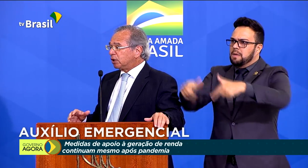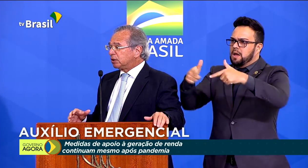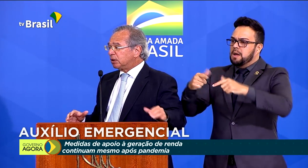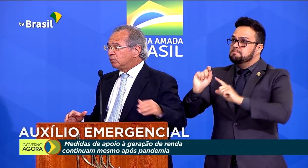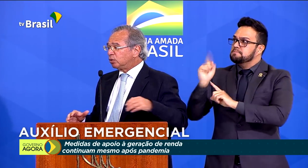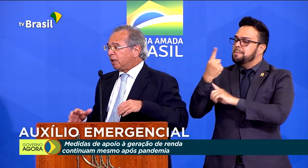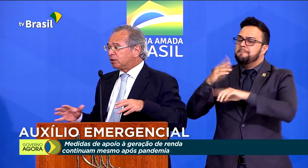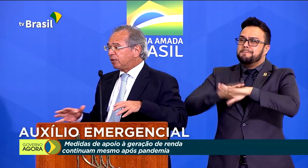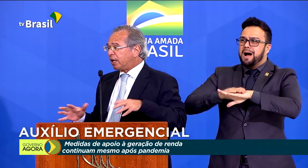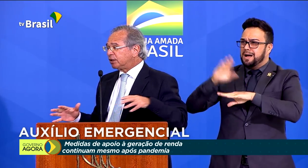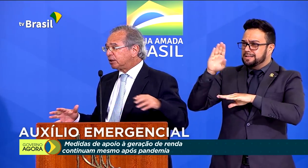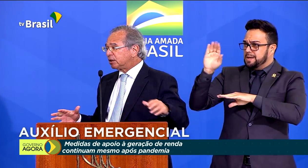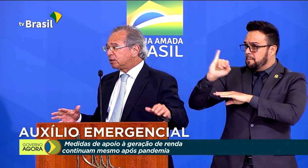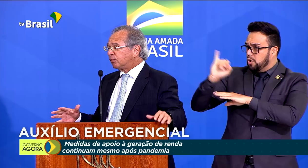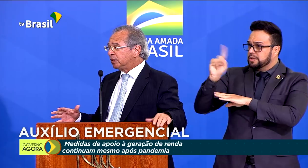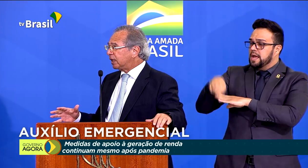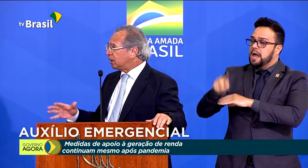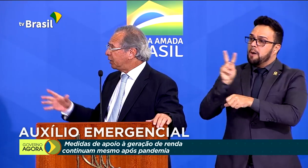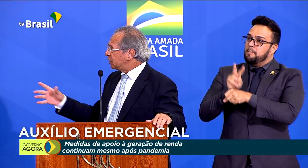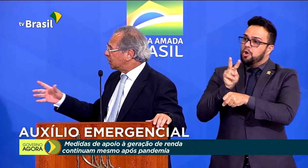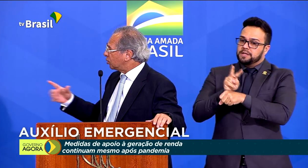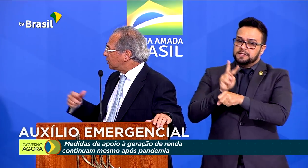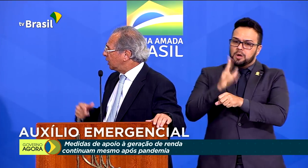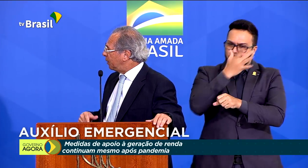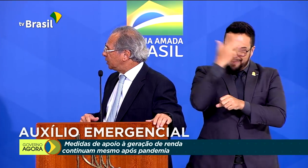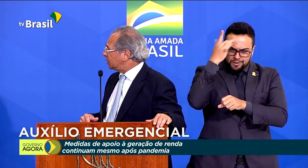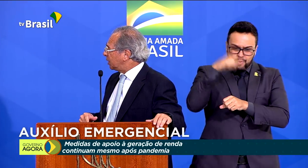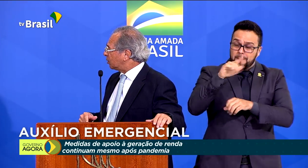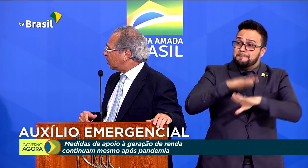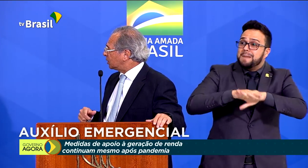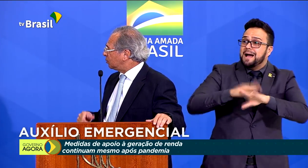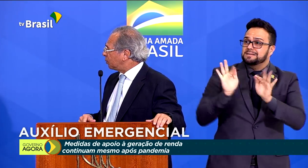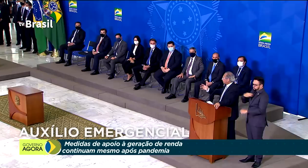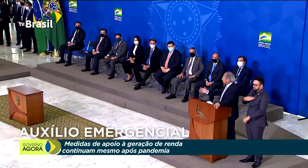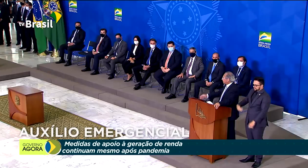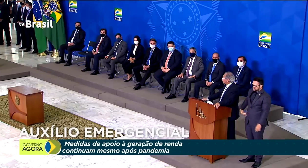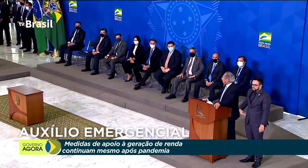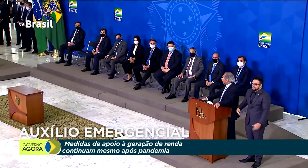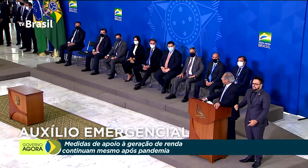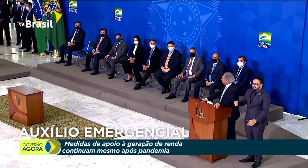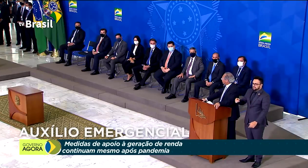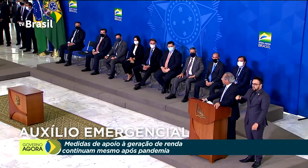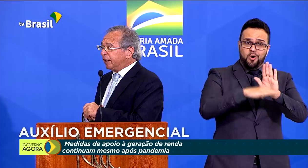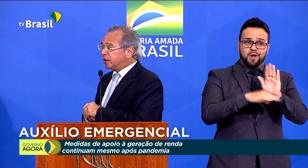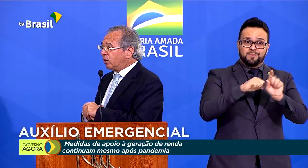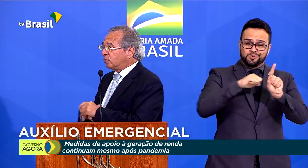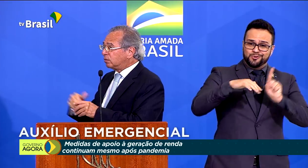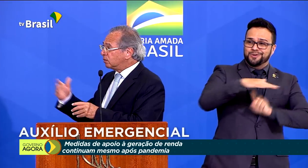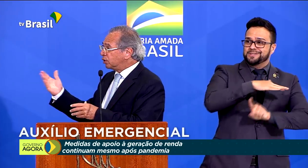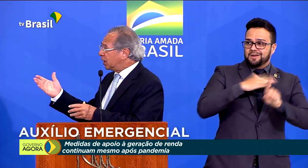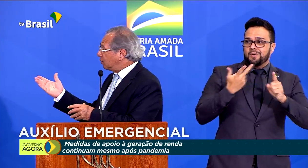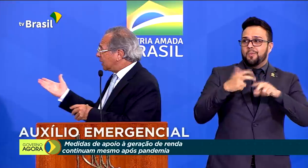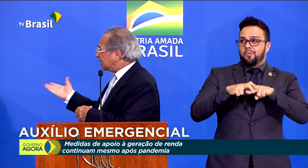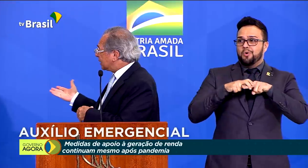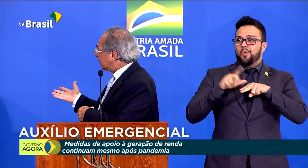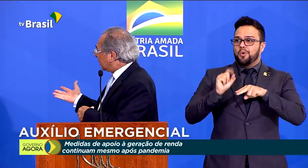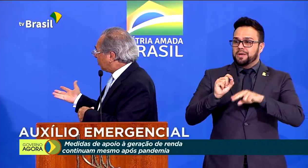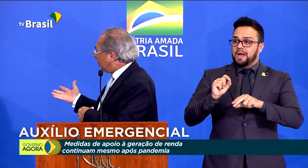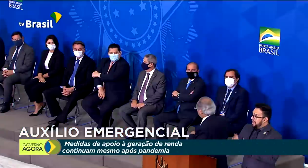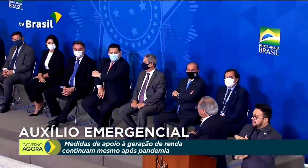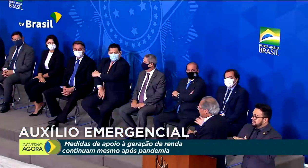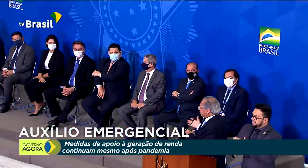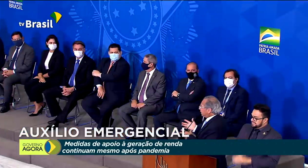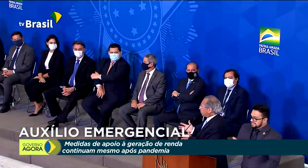de vista de proteção dos mais frágeis, foi exatamente esse auxílio emergencial que nós estamos prorrogando nesse momento. Então, chegamos a